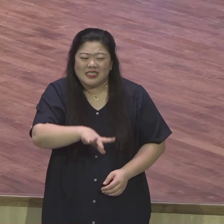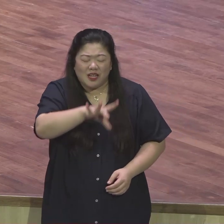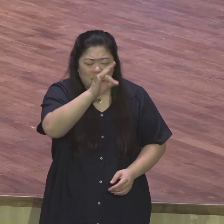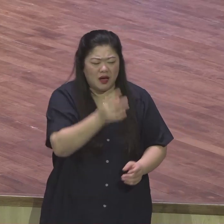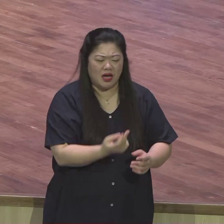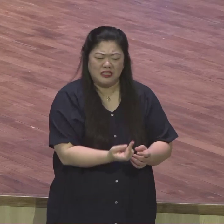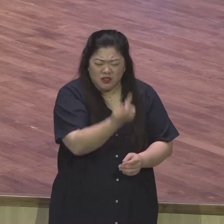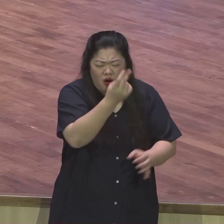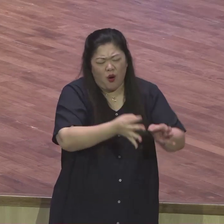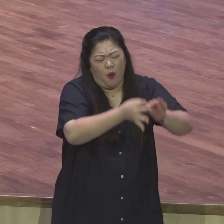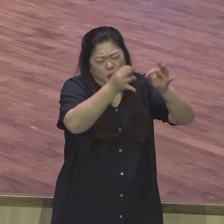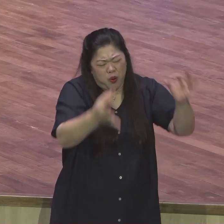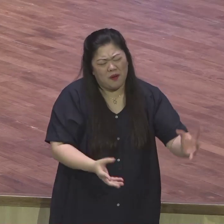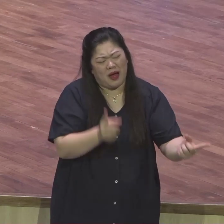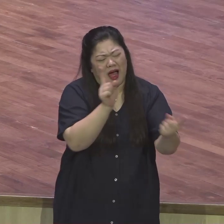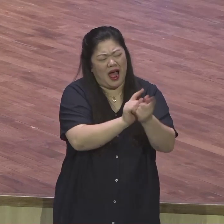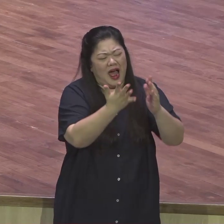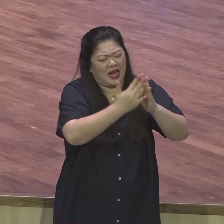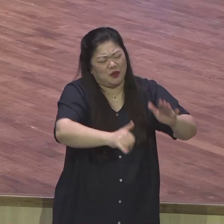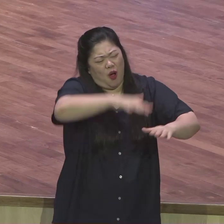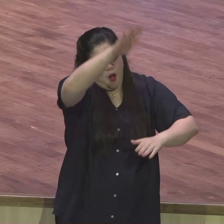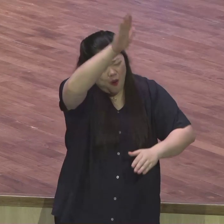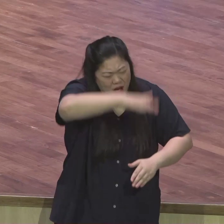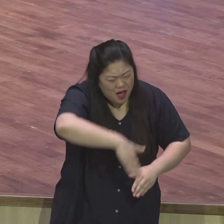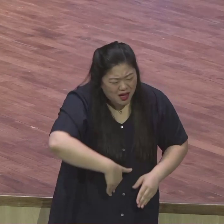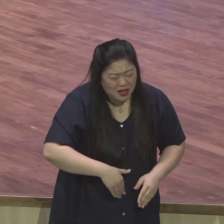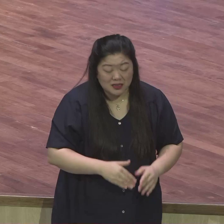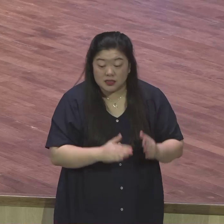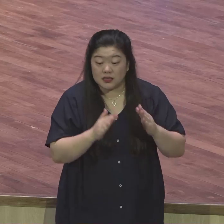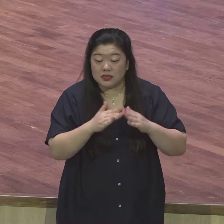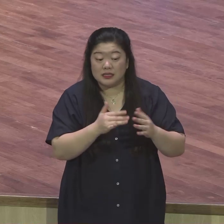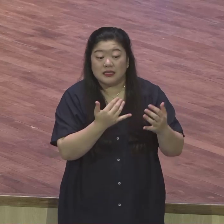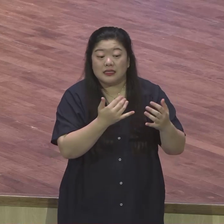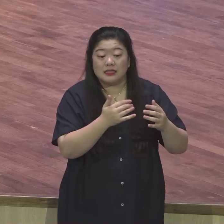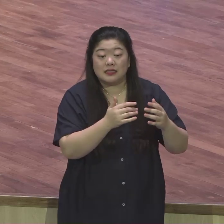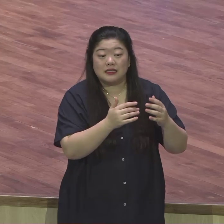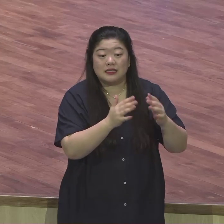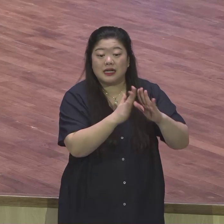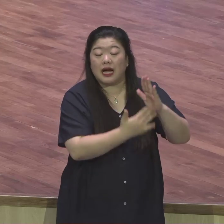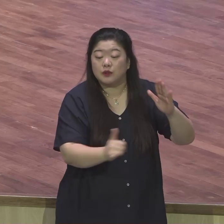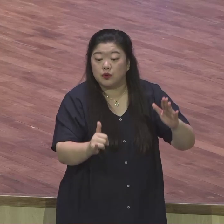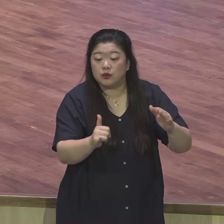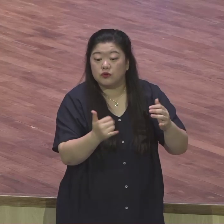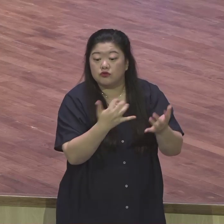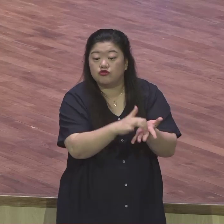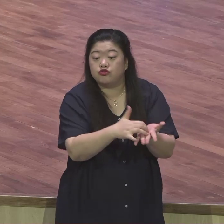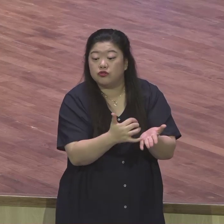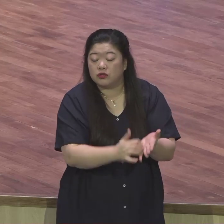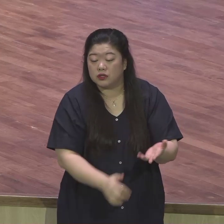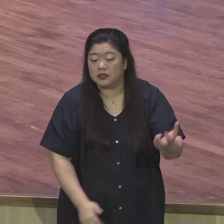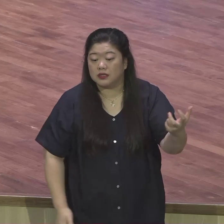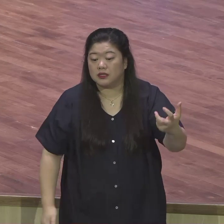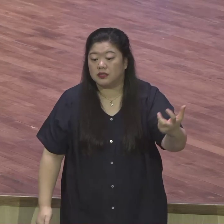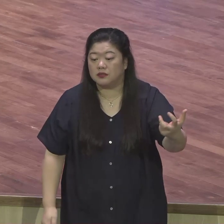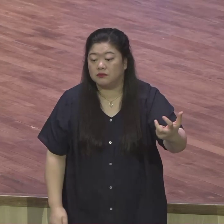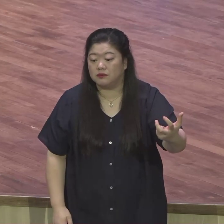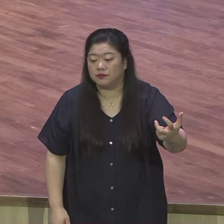70명 이주 해왔습니다만 그로부터 400년 후에 어떻게 됩니까? 이주로 옵니다. 야곱이 다 옵니다.